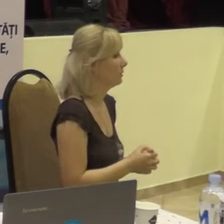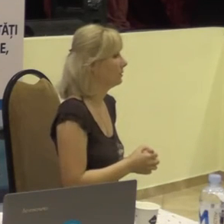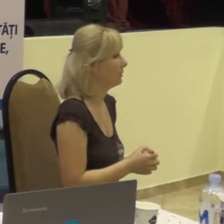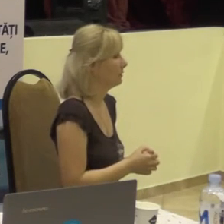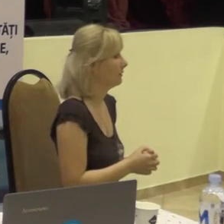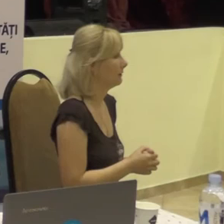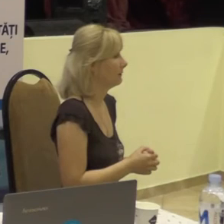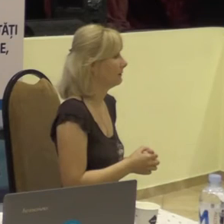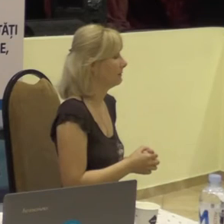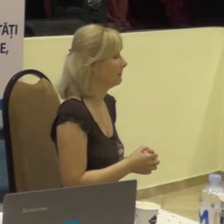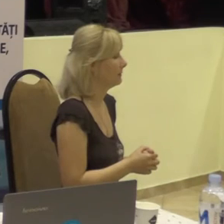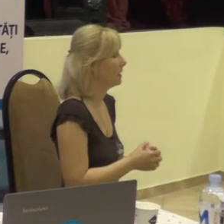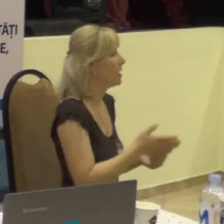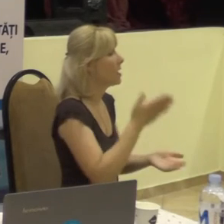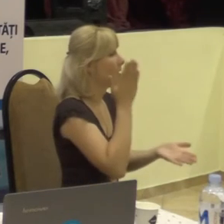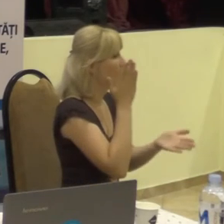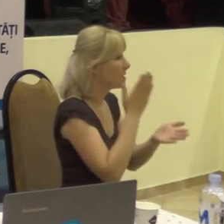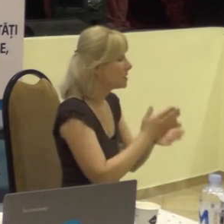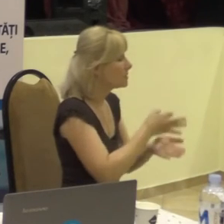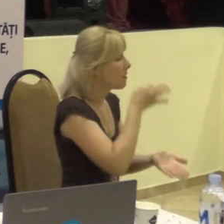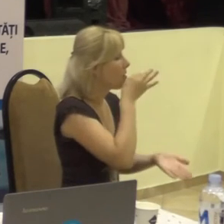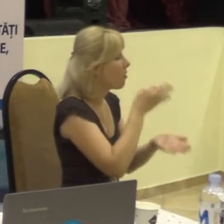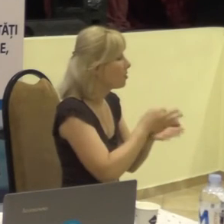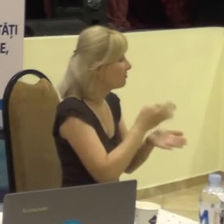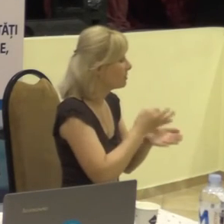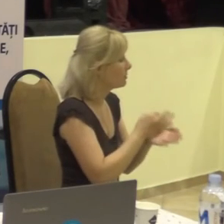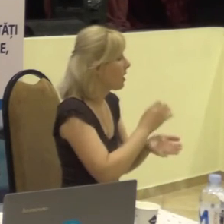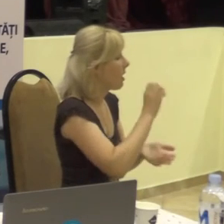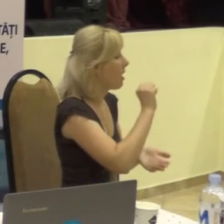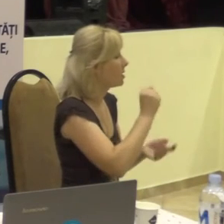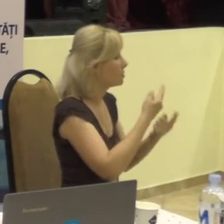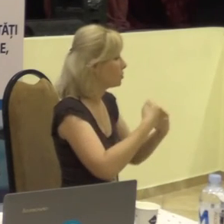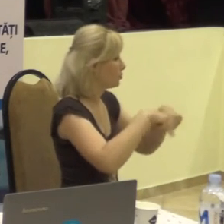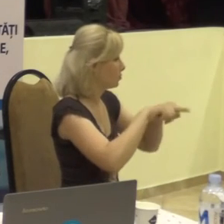este responsabil asociația.